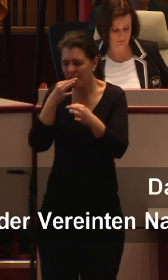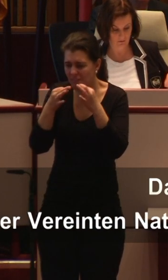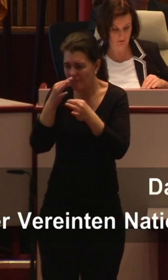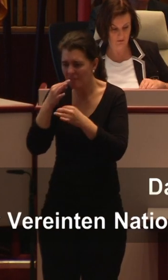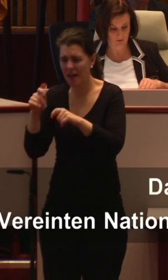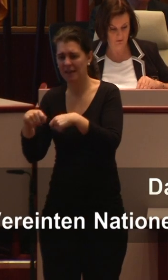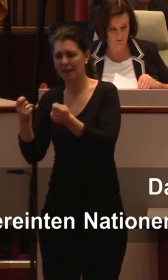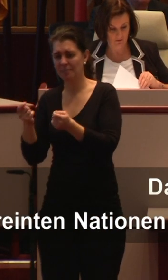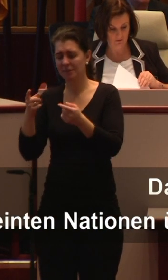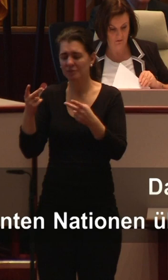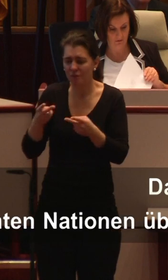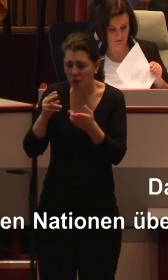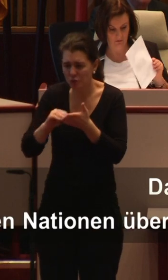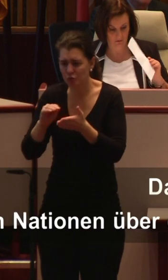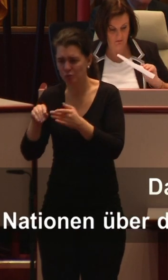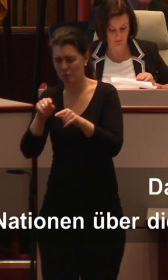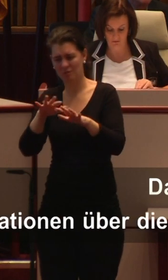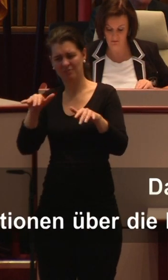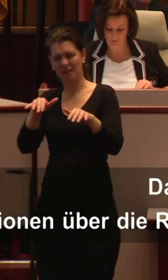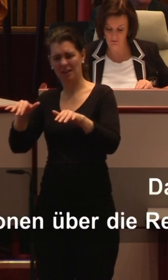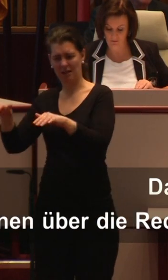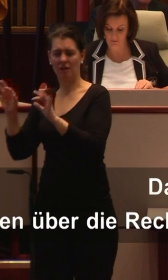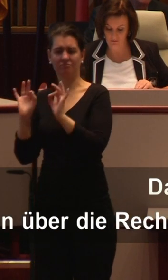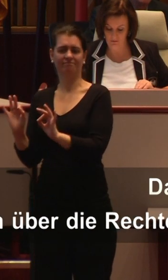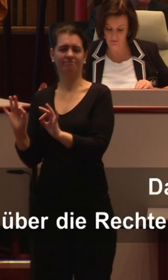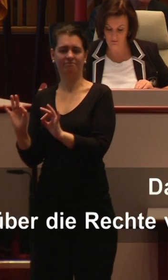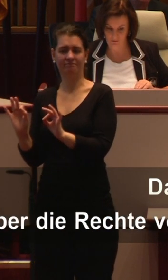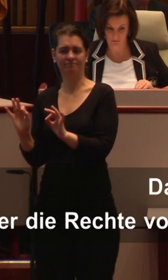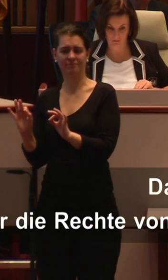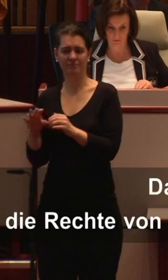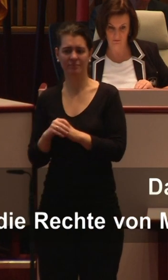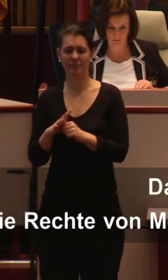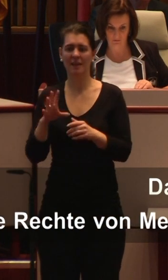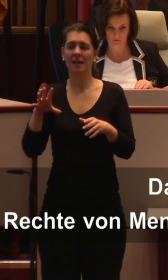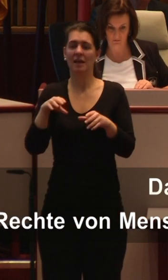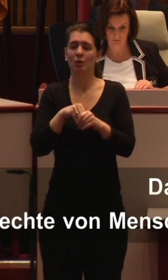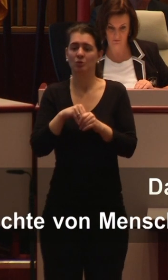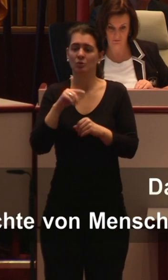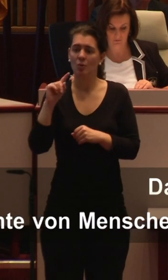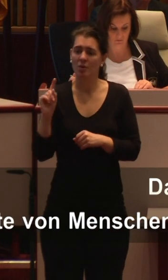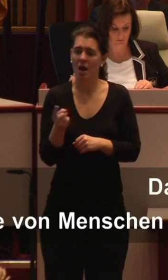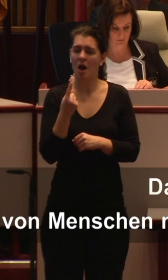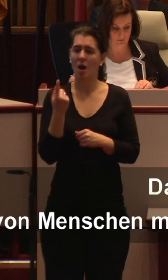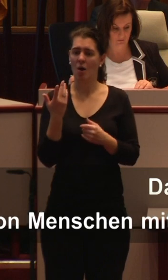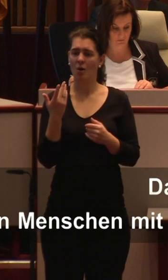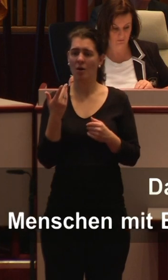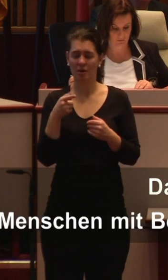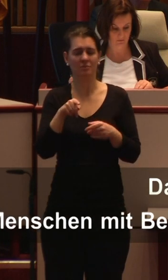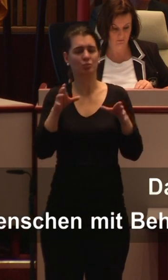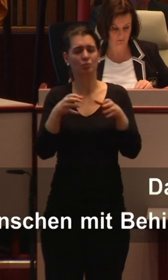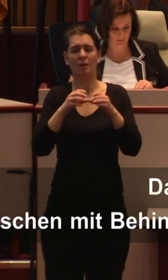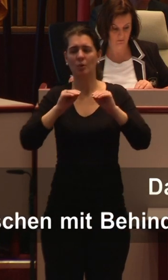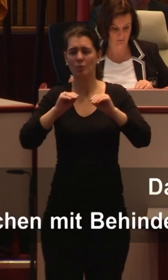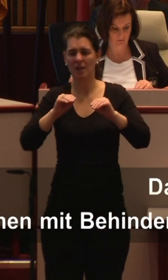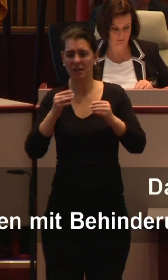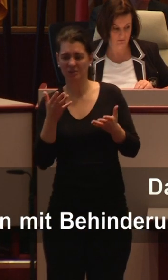Selbst die Gewerkschaft GEW weist auf Risiken der Inklusion hin. So zweifelt sie an der Qualität des gemeinsamen Unterrichts und sagt voraus, dass viele Lehrer mit dem